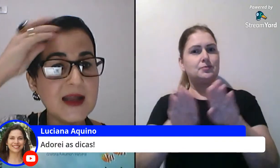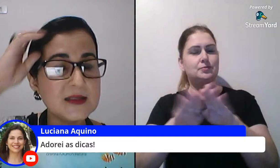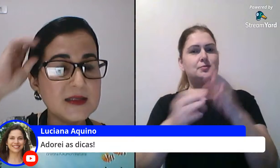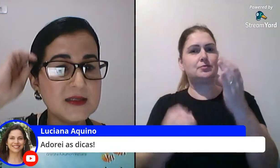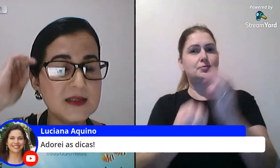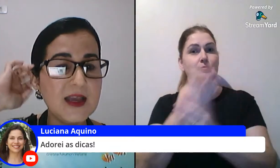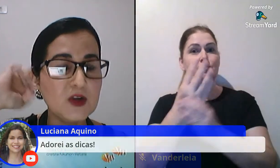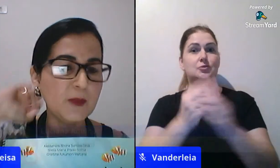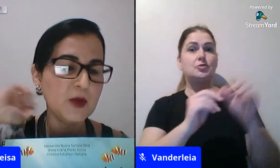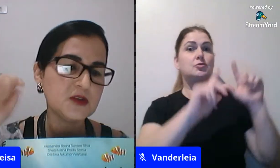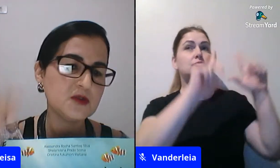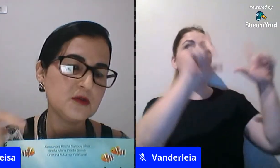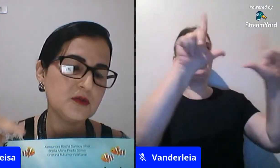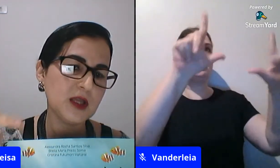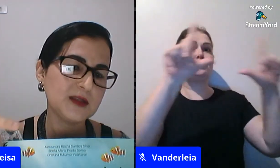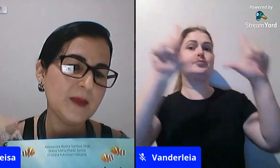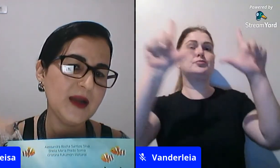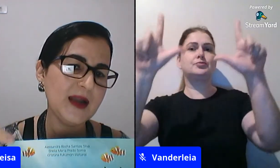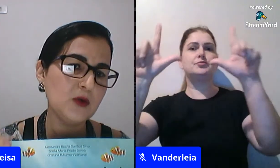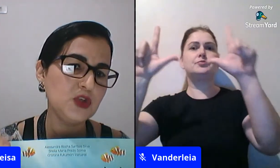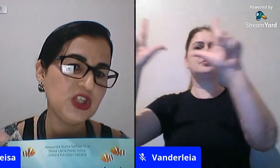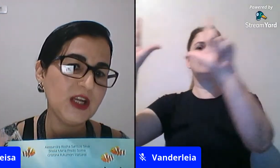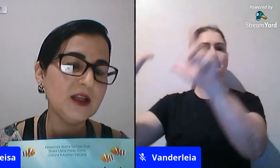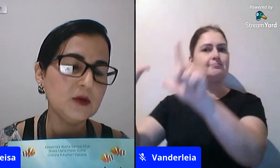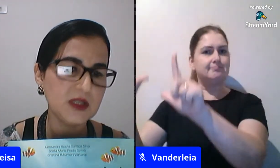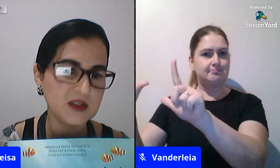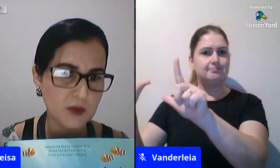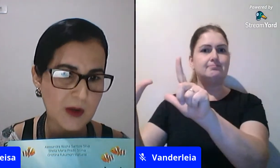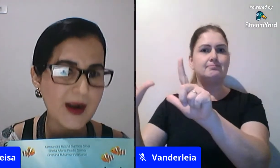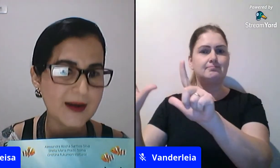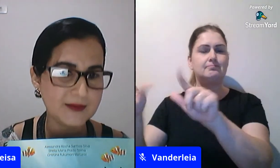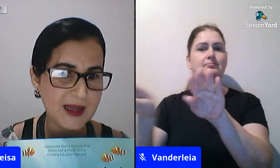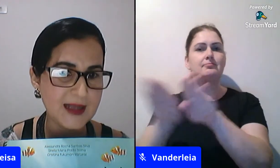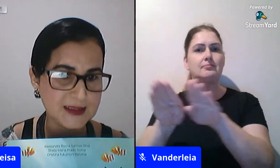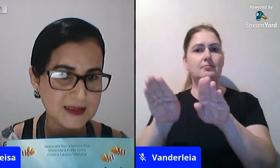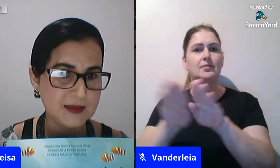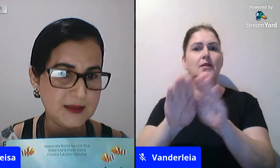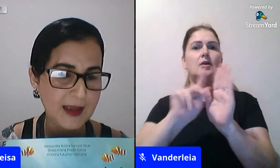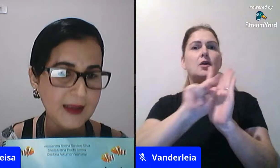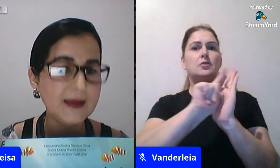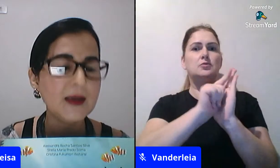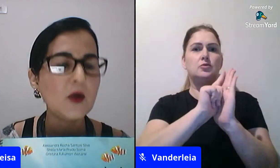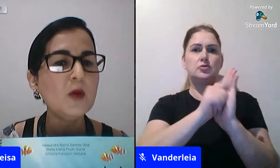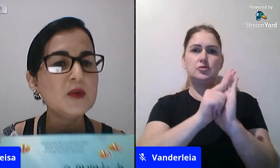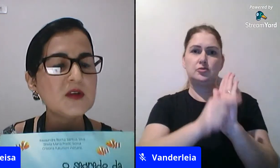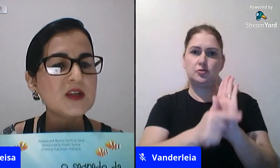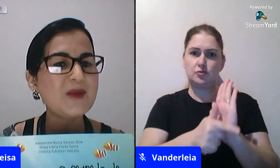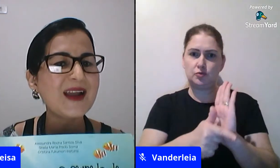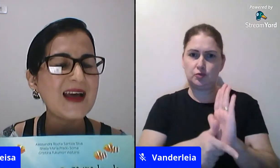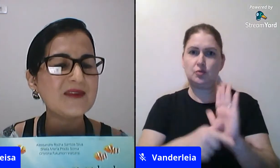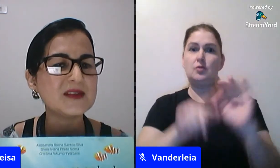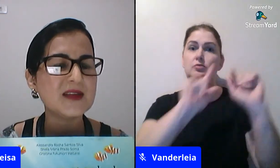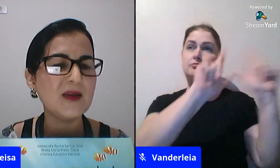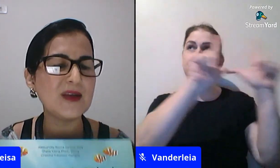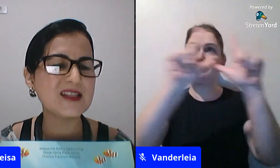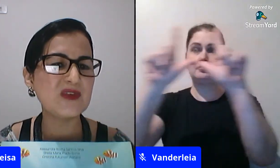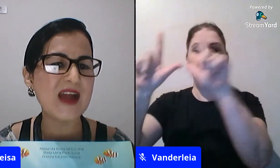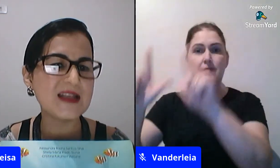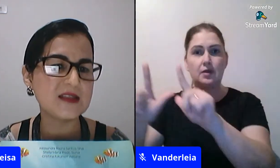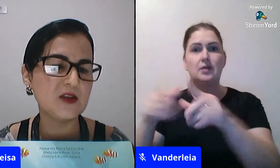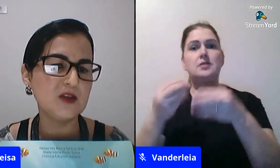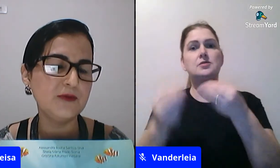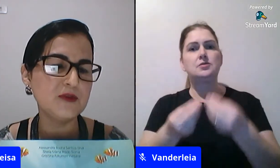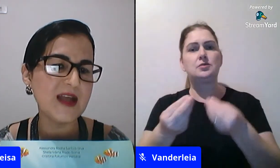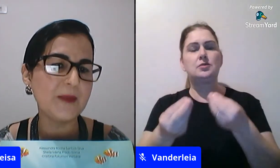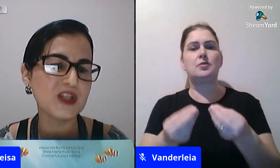cartazes e aí eu já posso trabalhar o gênero textual cartaz né como que são as palavras as